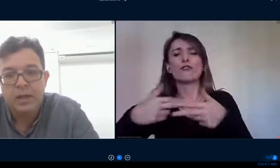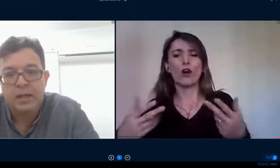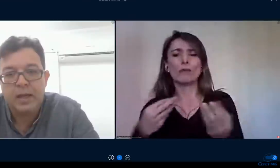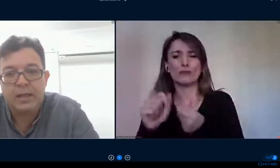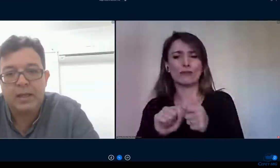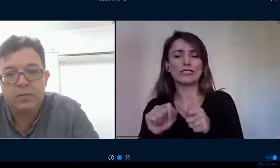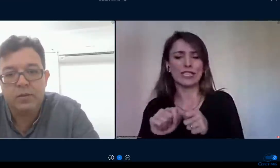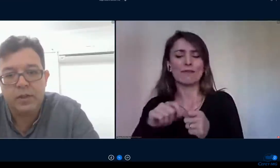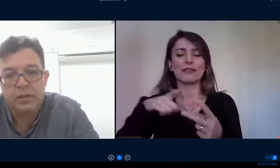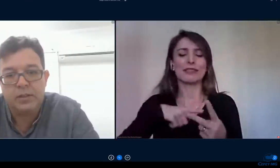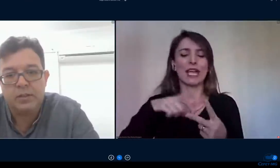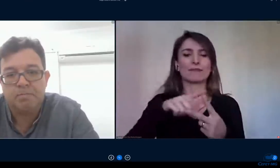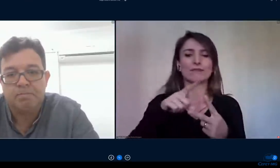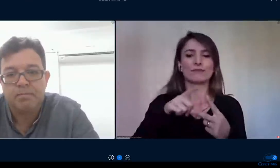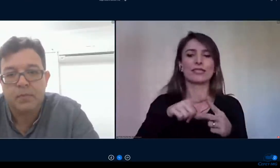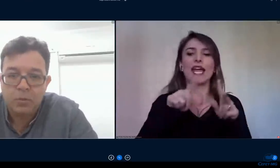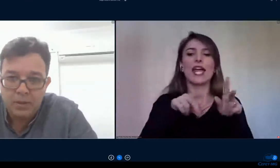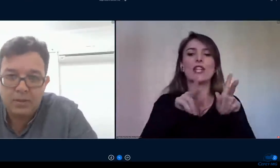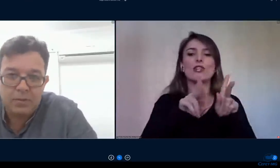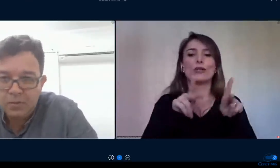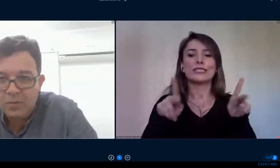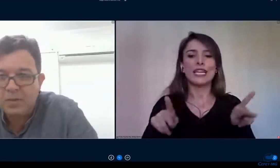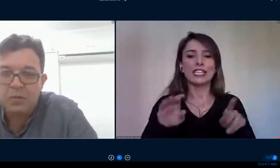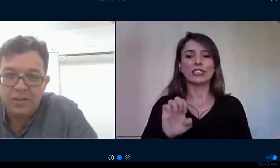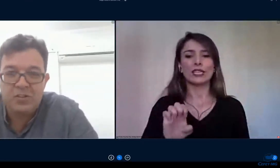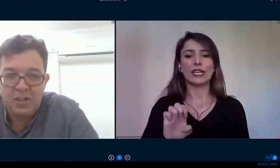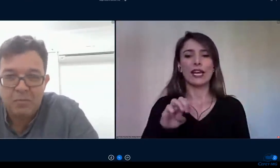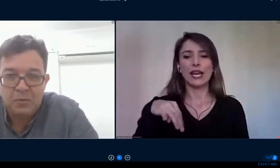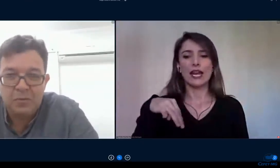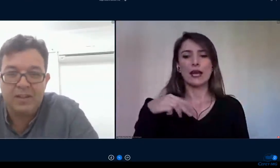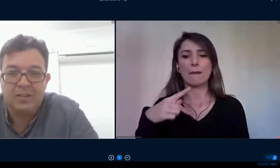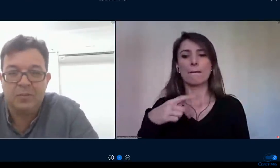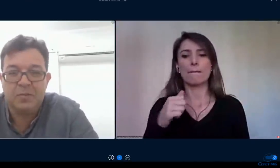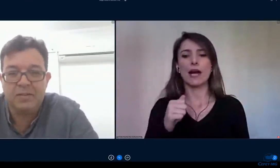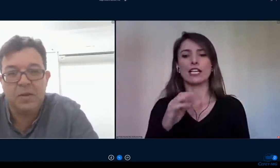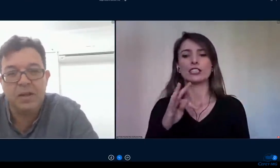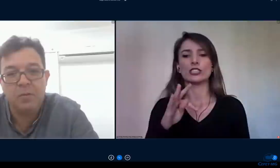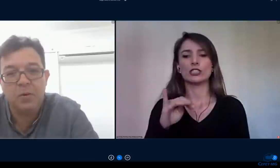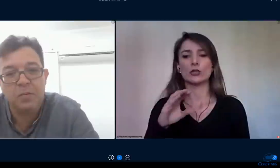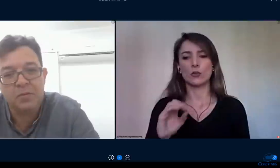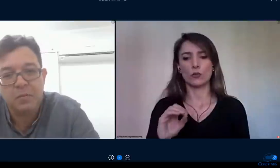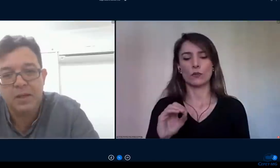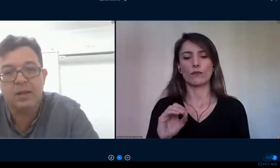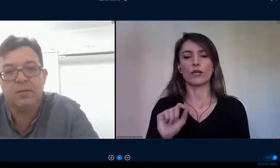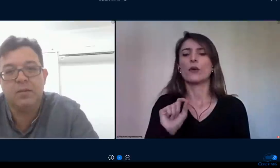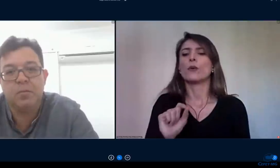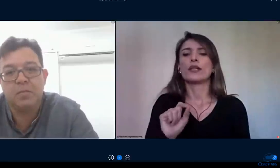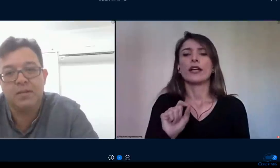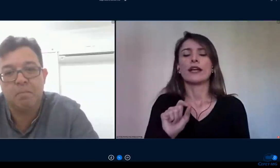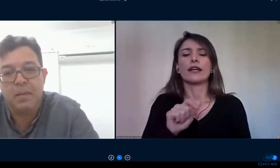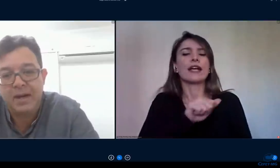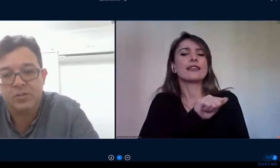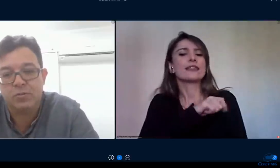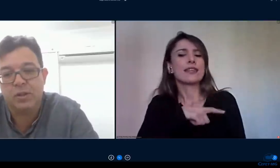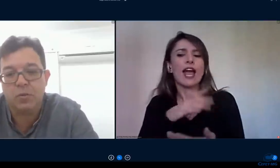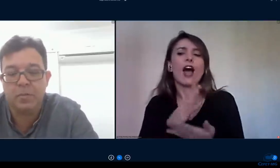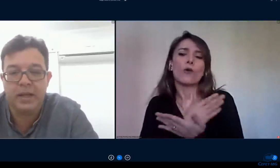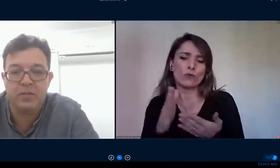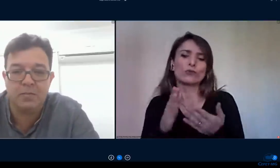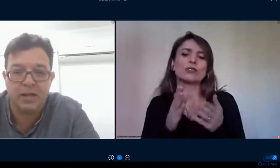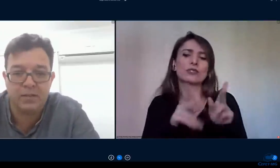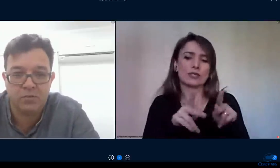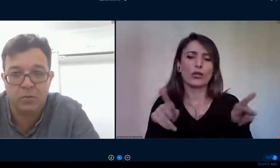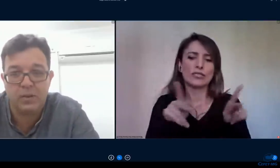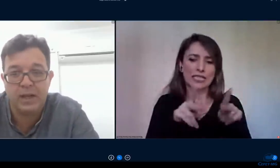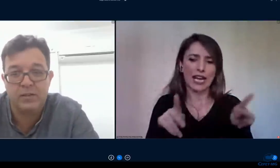que é aquele docente não que não sejamos não é isso mas ele é um pouco mais humano ele é um pouco mais empático ele